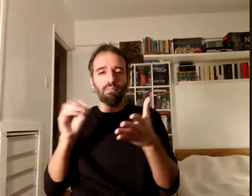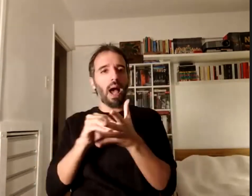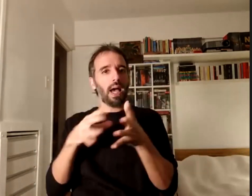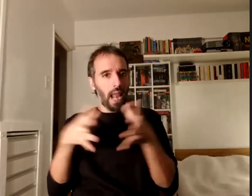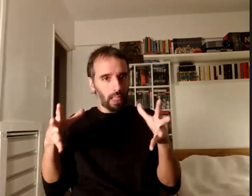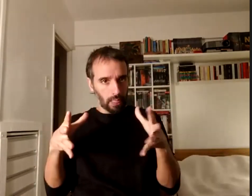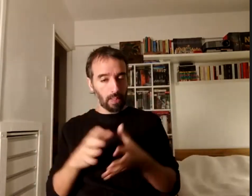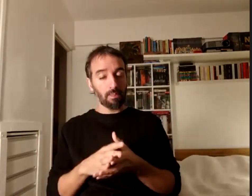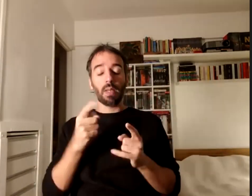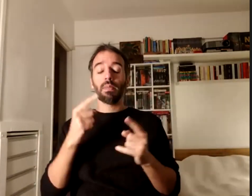diálogo ¿sí?